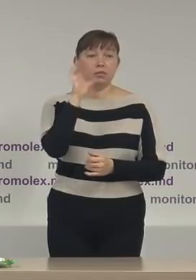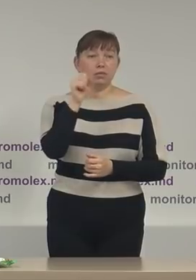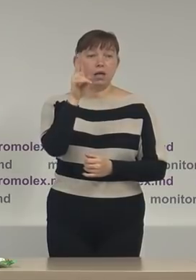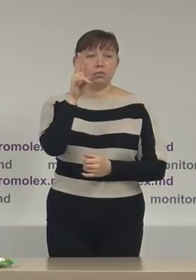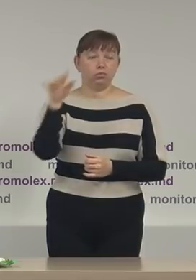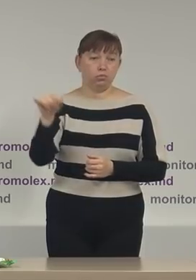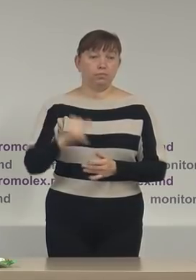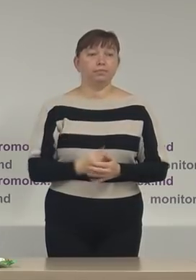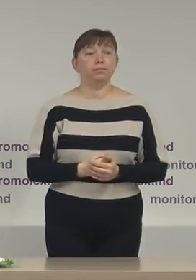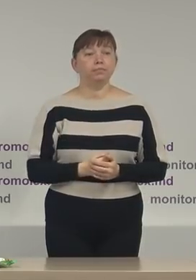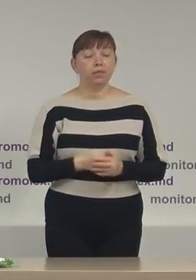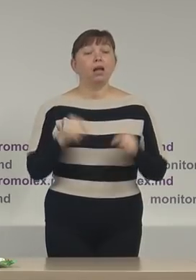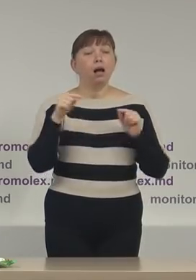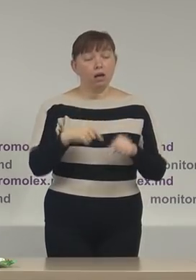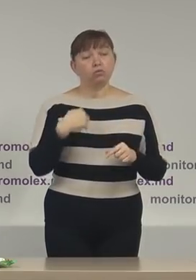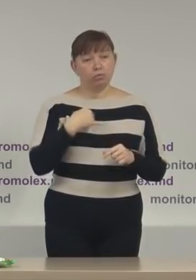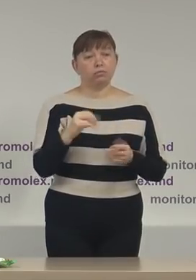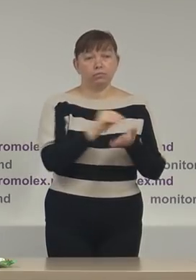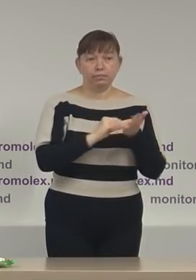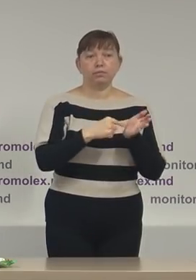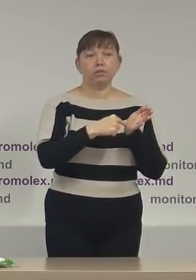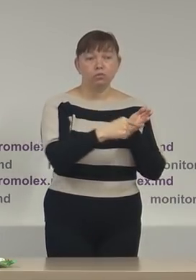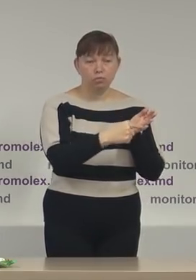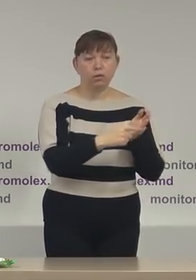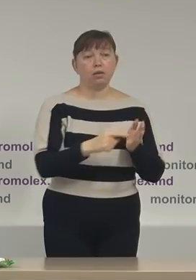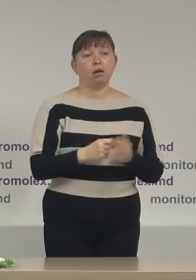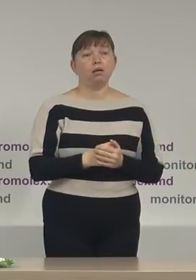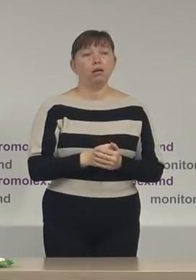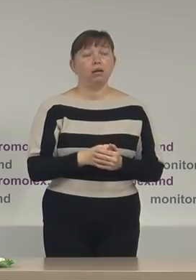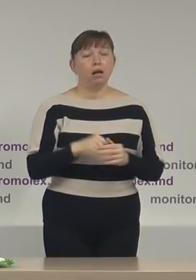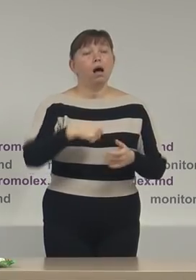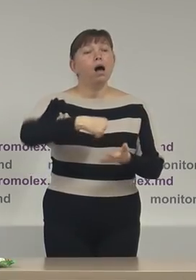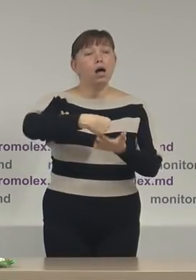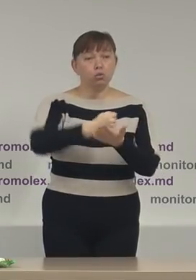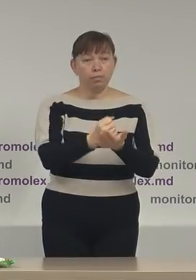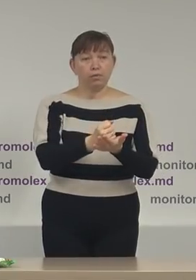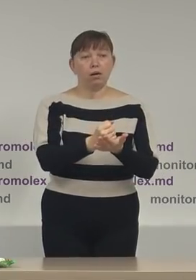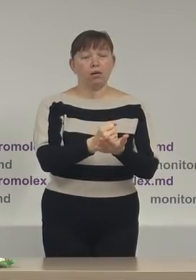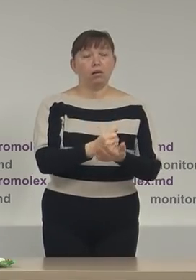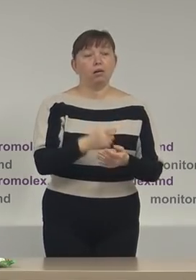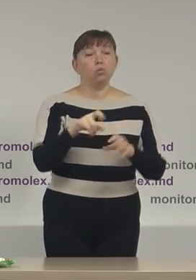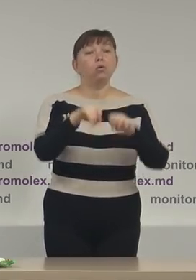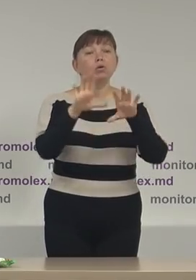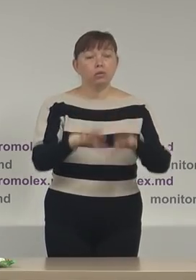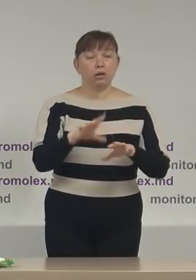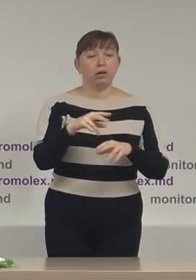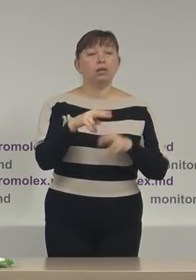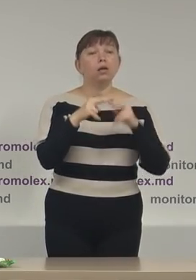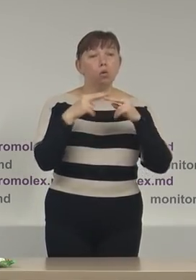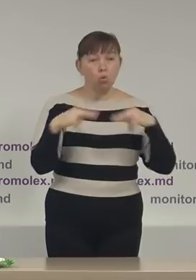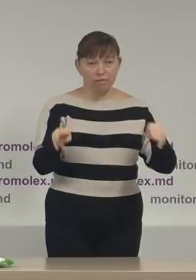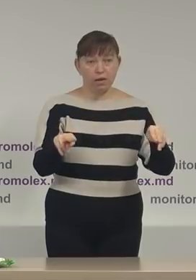Maia Sandu. Aici aș sublinea în mod deosebit adoptarea unui hotărâri de guvern